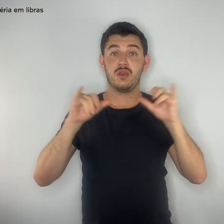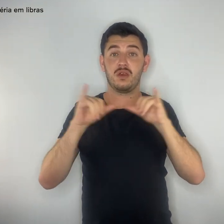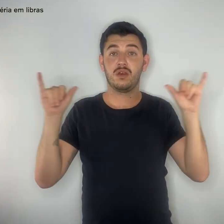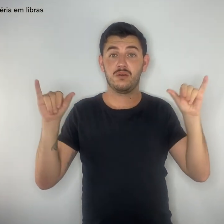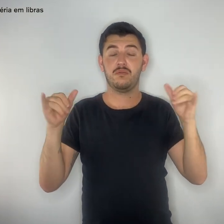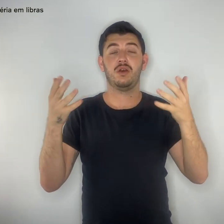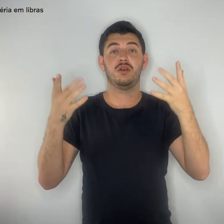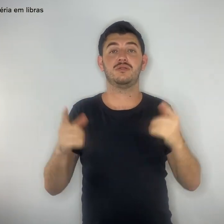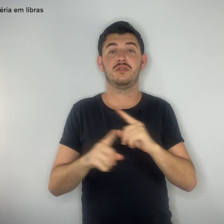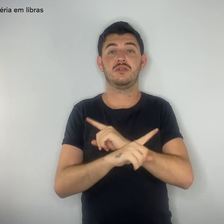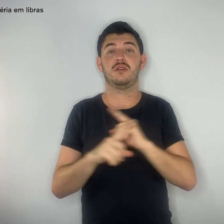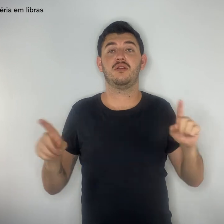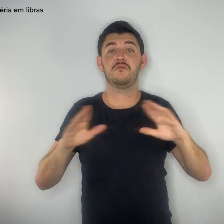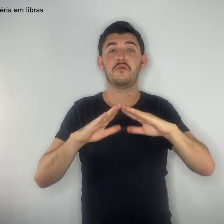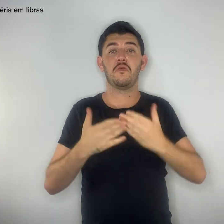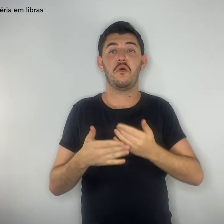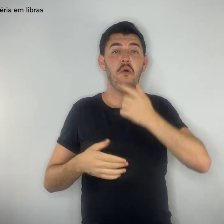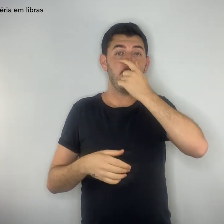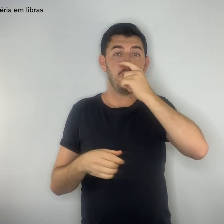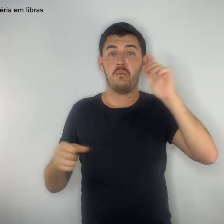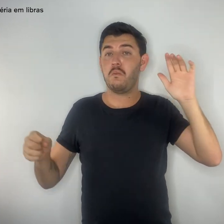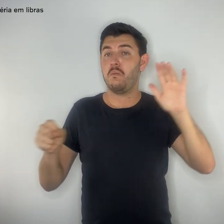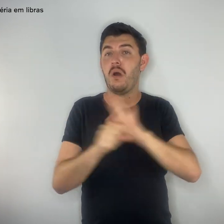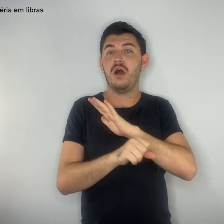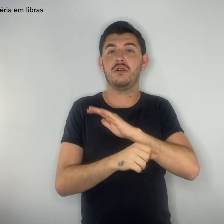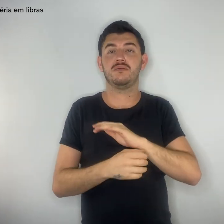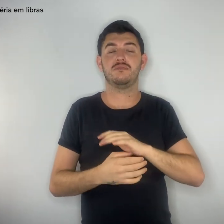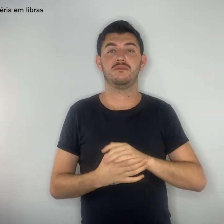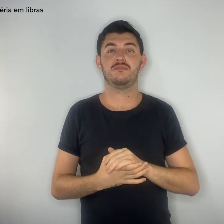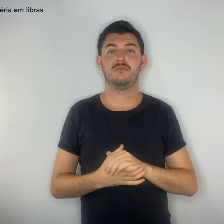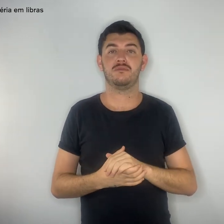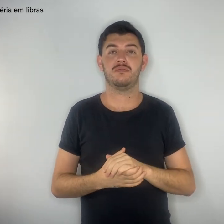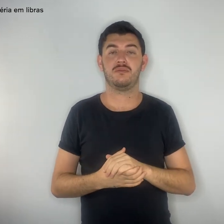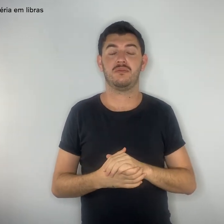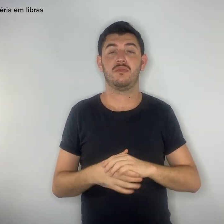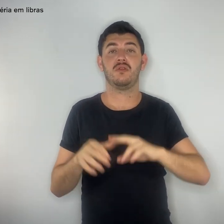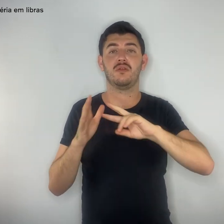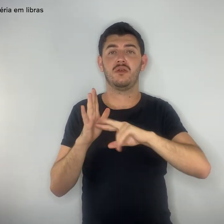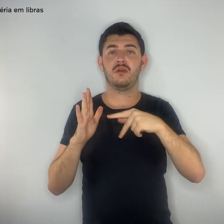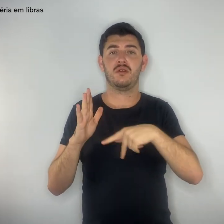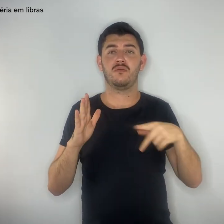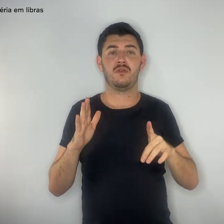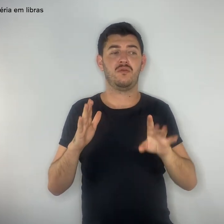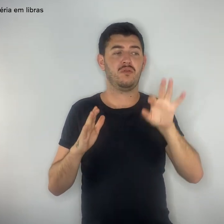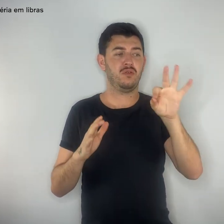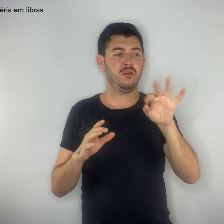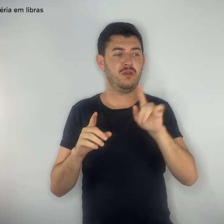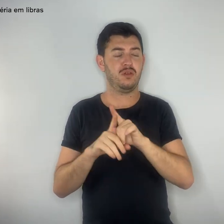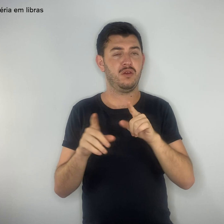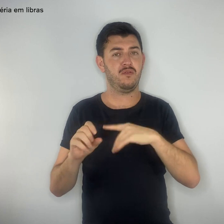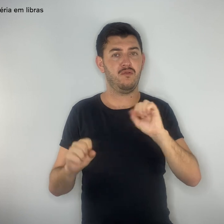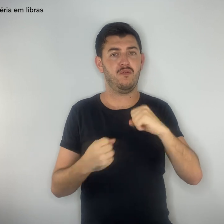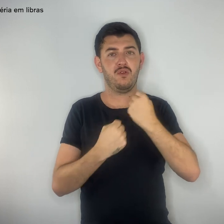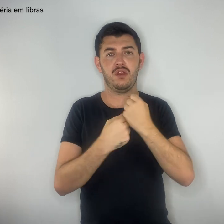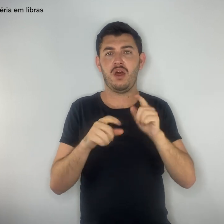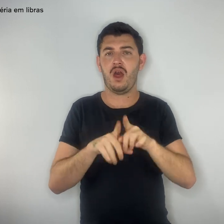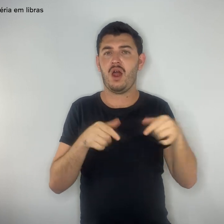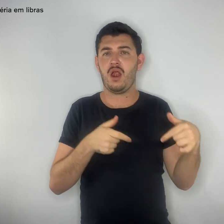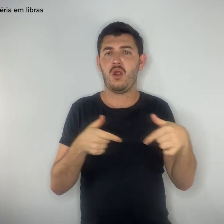superlotação. O Simpro fortalece a luta contra a superlotação nas salas de aula